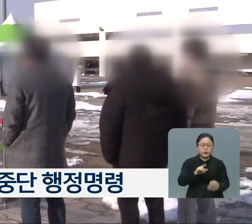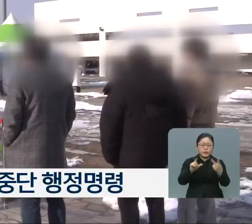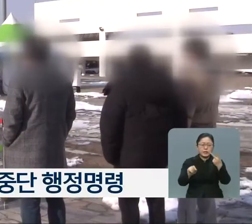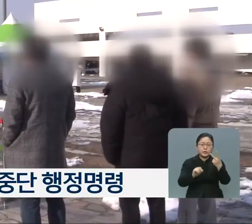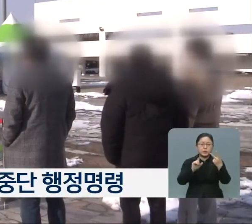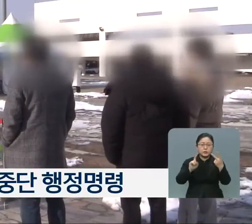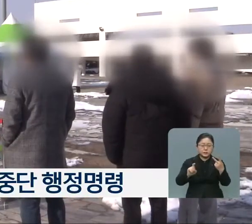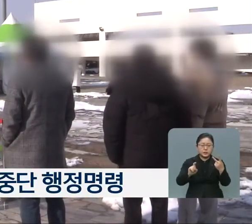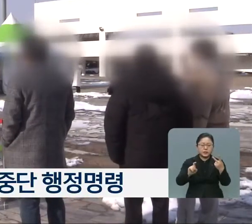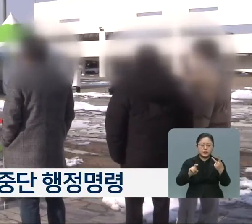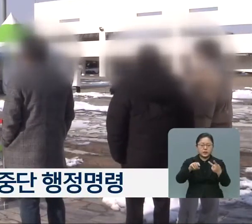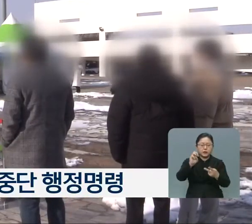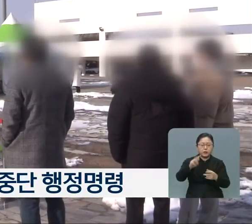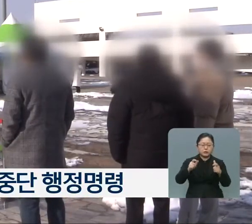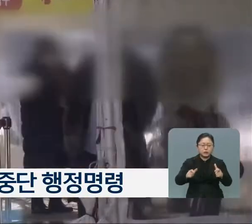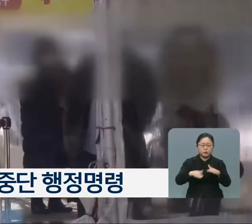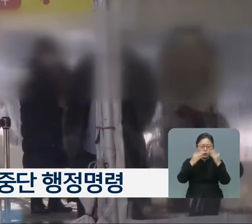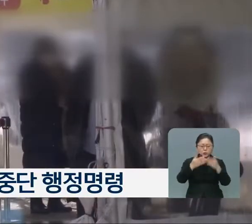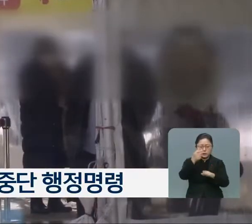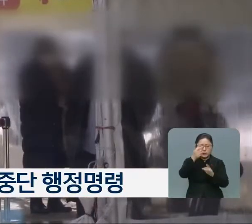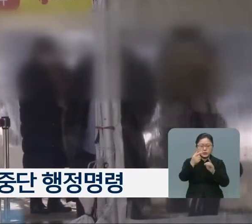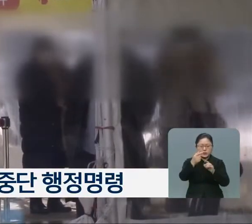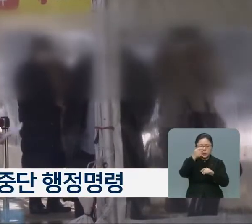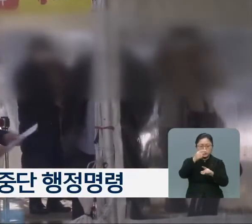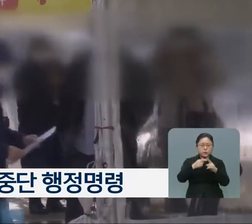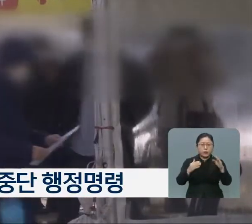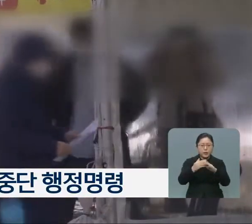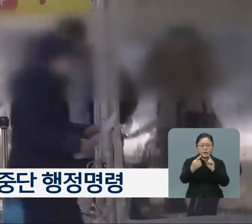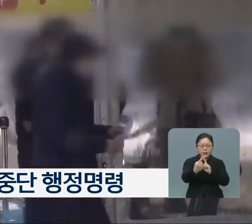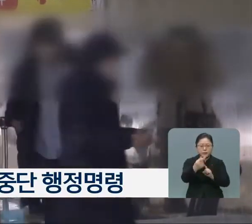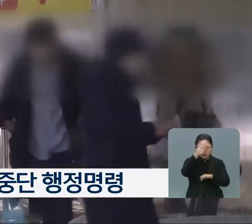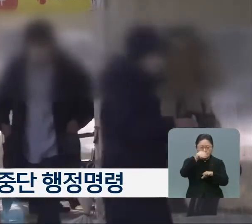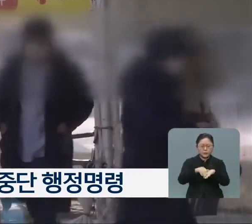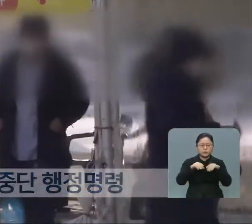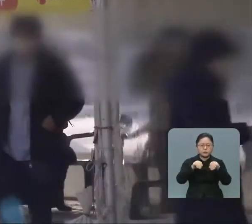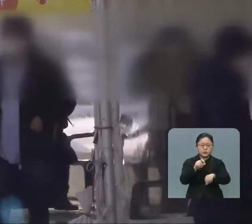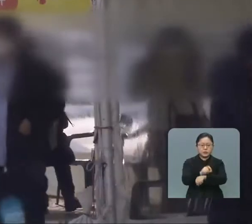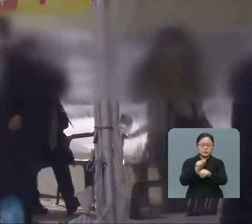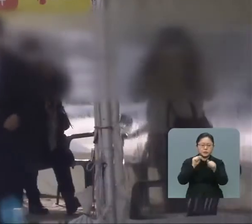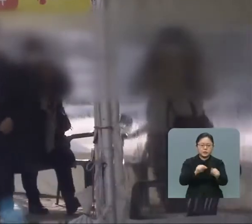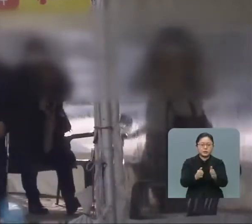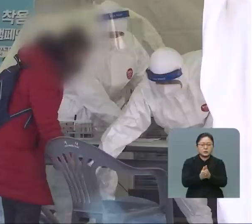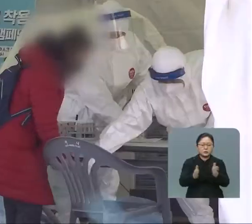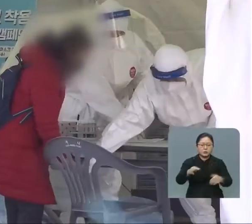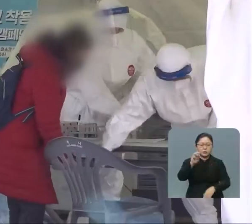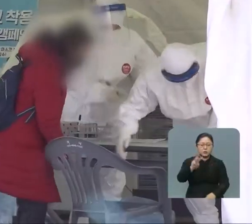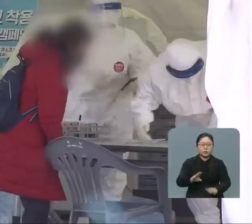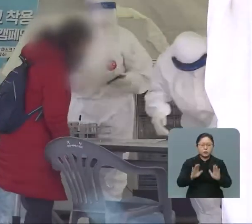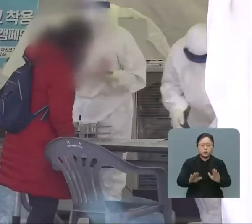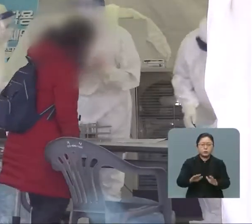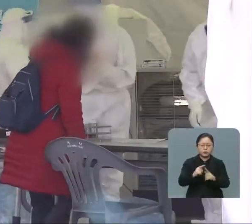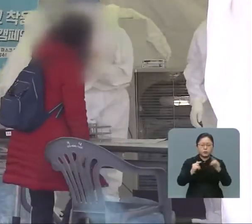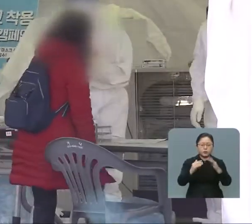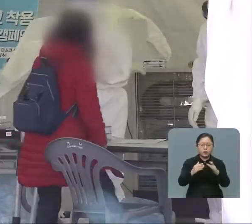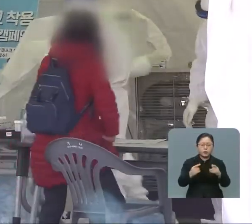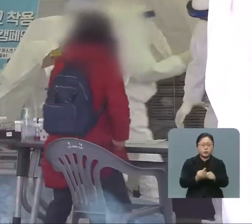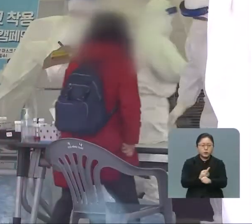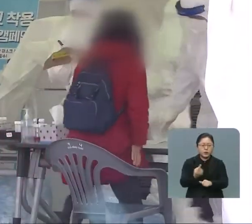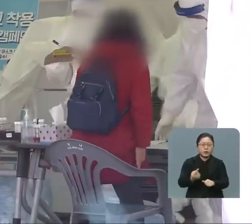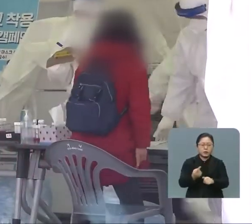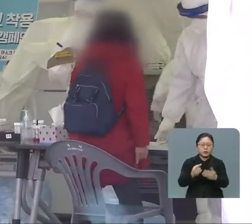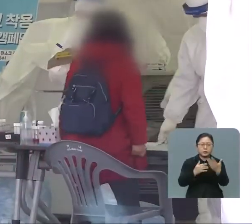10일까지 광주지역 모든 교회의 대면 예배를 중단하는 행정명령을 내렸습니다. 광주에서는 오늘 교회 관련 외에도